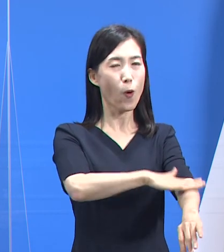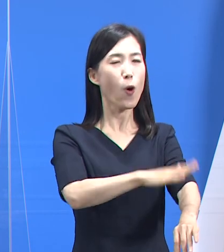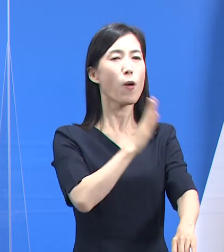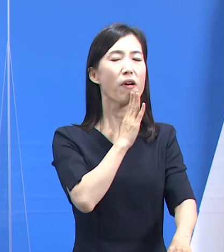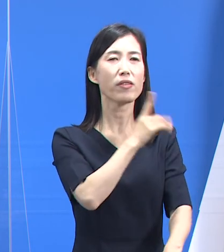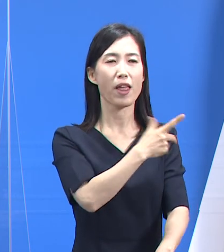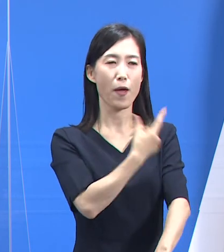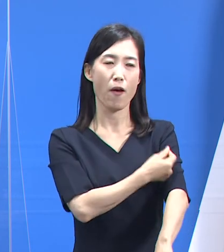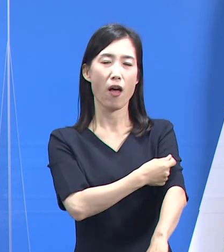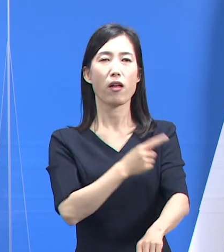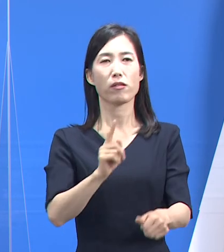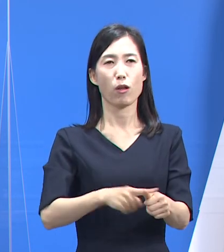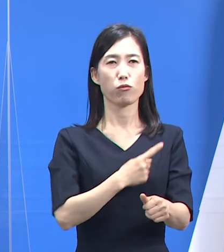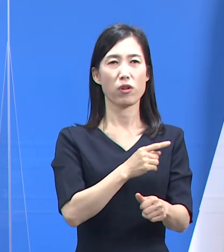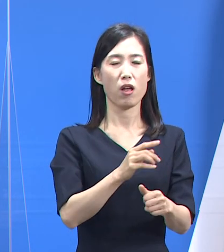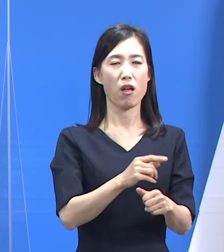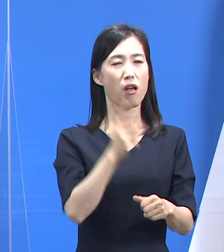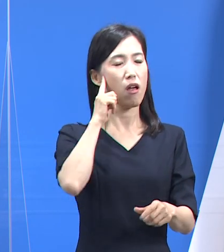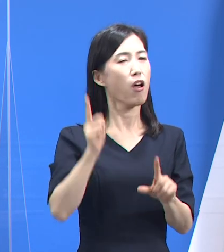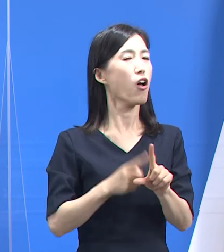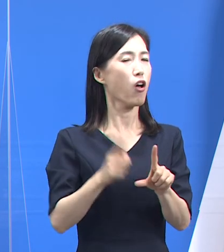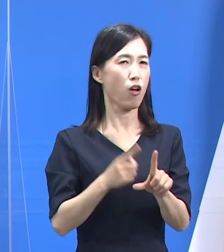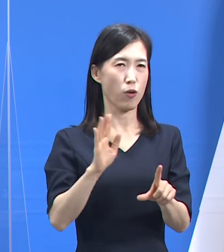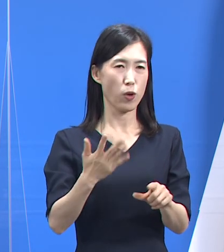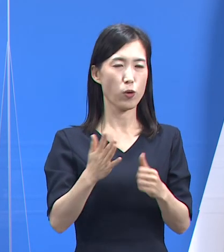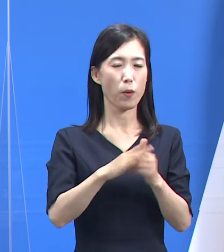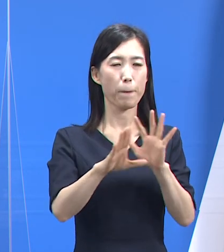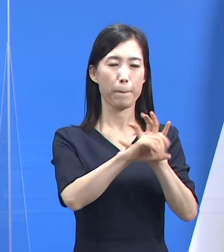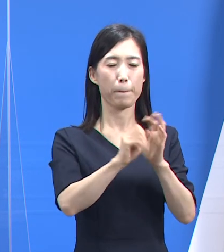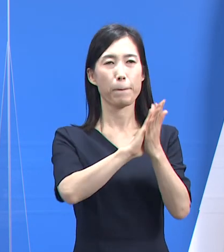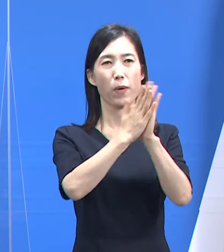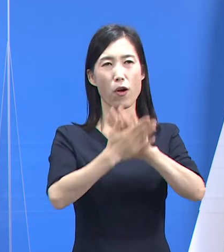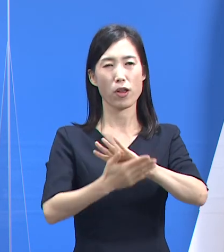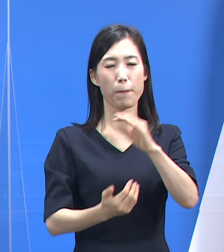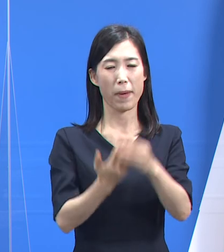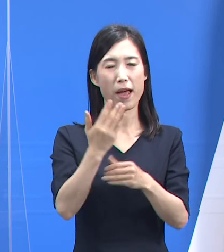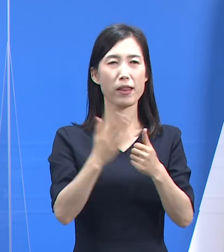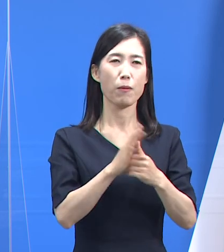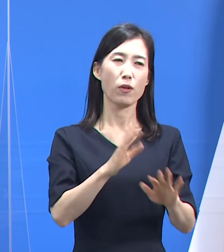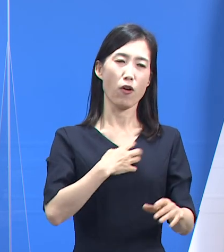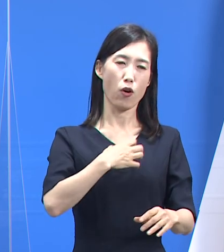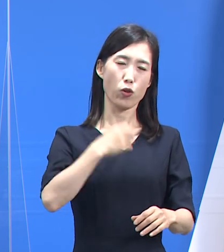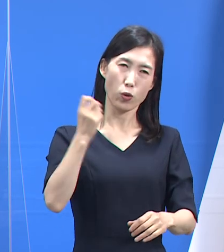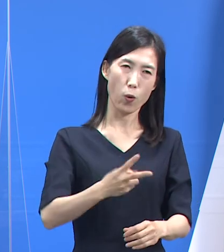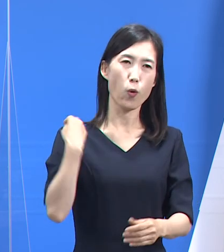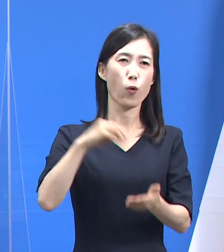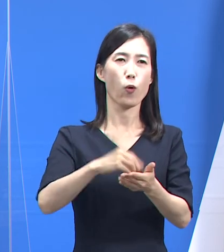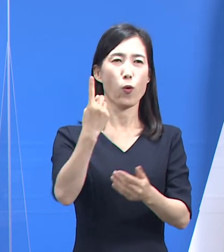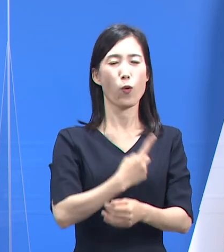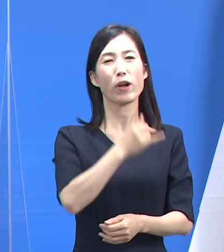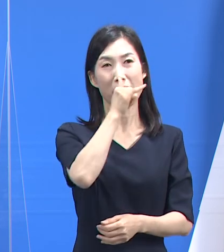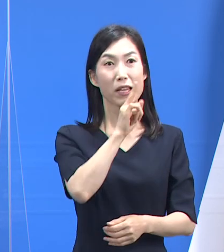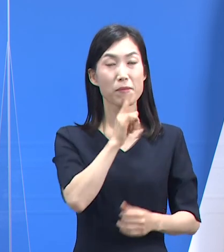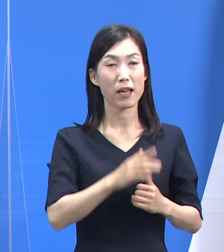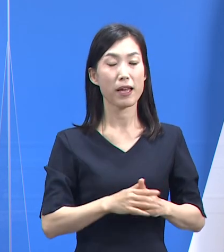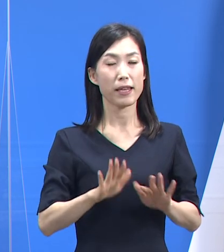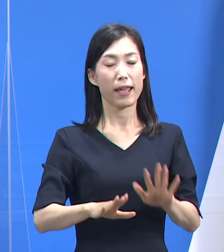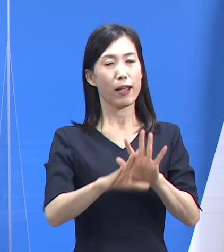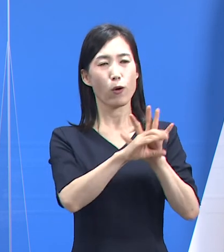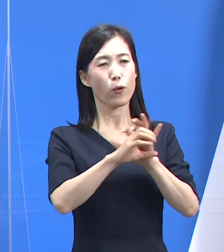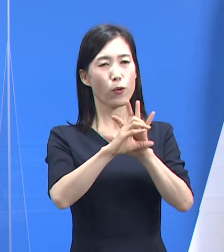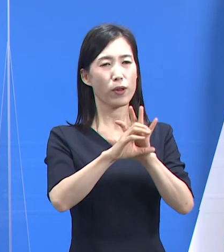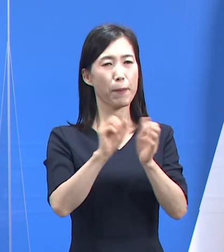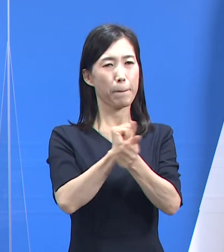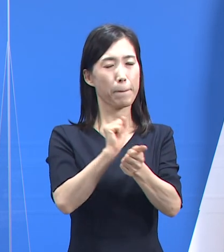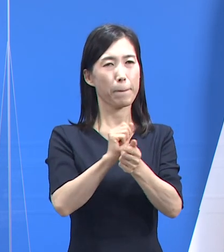약해지며 미래를 예측하기 어려워진다는 소식이 들립니다. 코로나19 팬데믹에 대해서 인류는 아직도 모르는